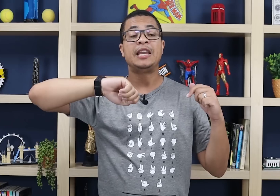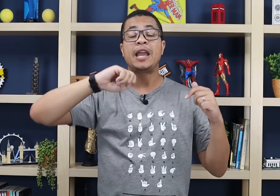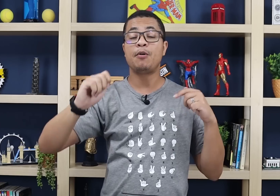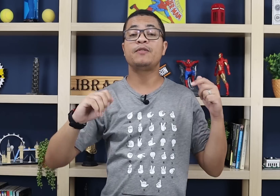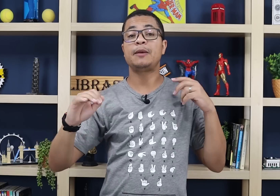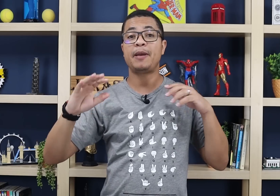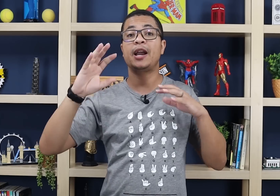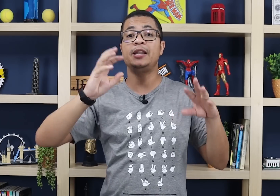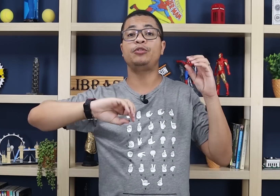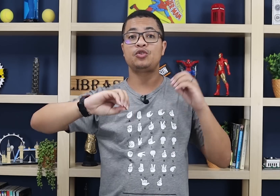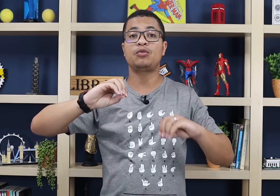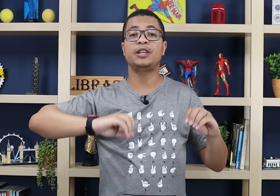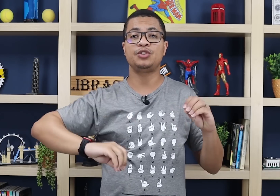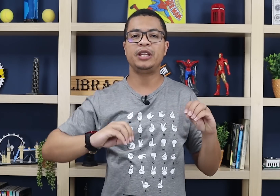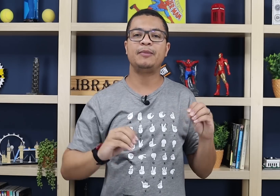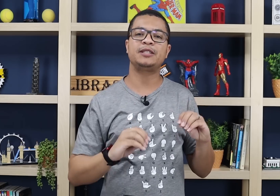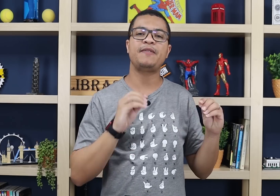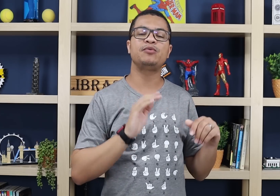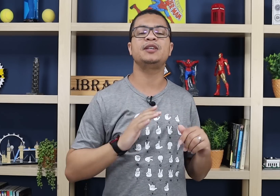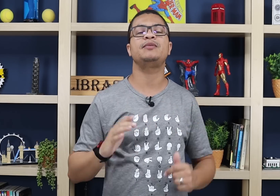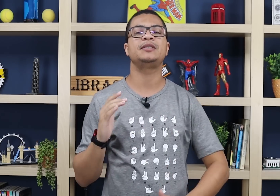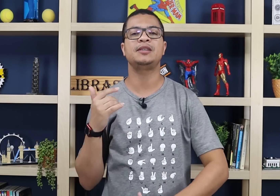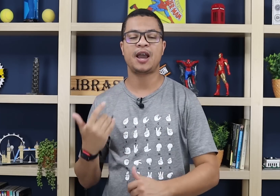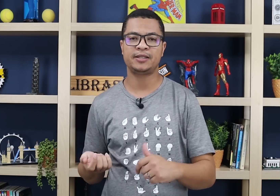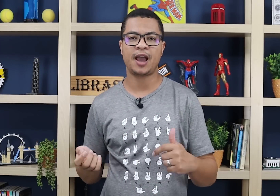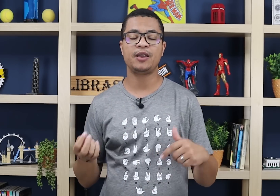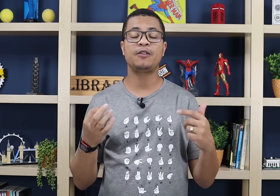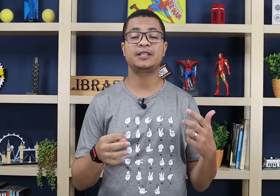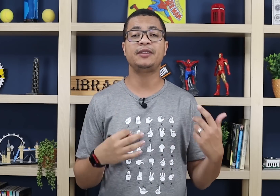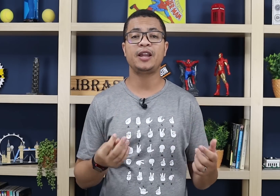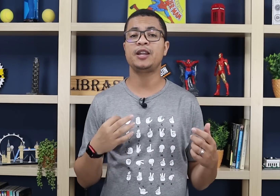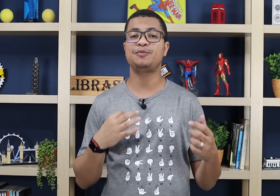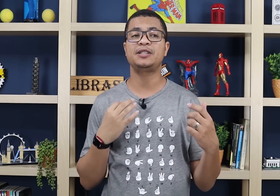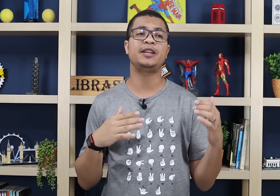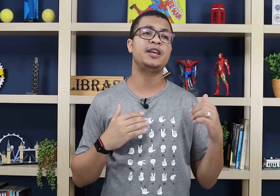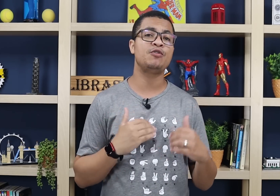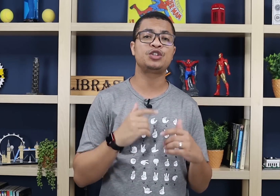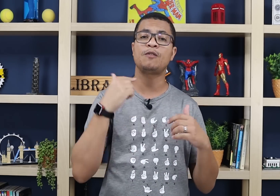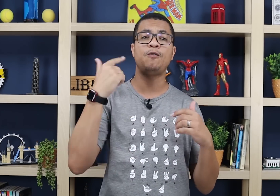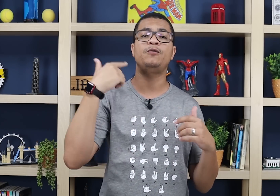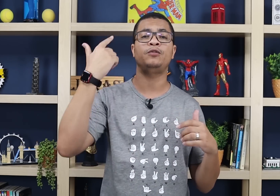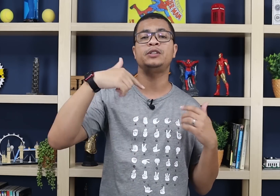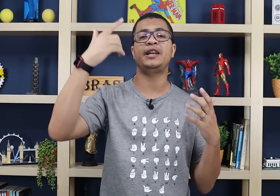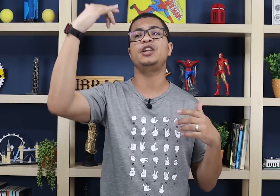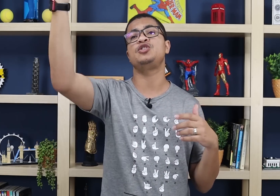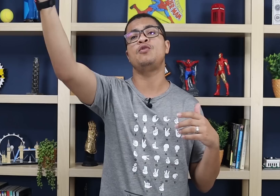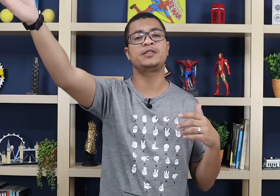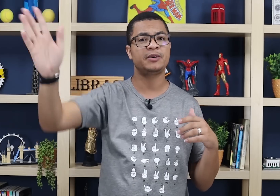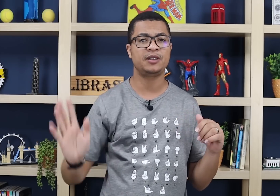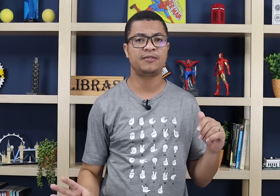E aí, é bom que você pega aí dentro de um contexto de Libras e vai usando esses sinais, tá? E quando você treina, não é tipo assim, treinei hoje, só vou treinar ele de novo semana que